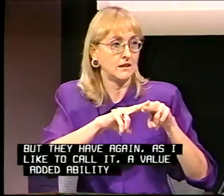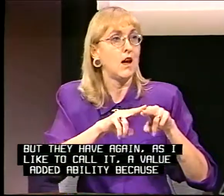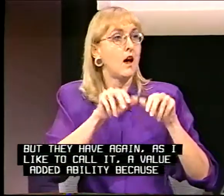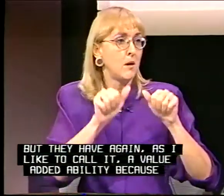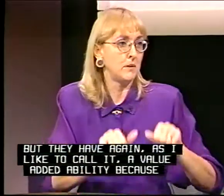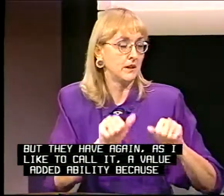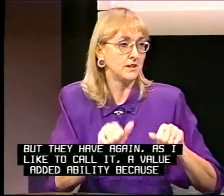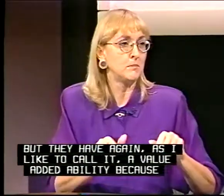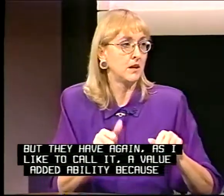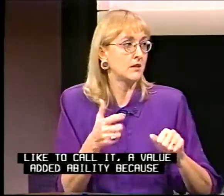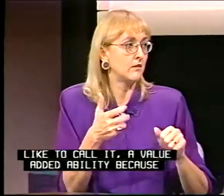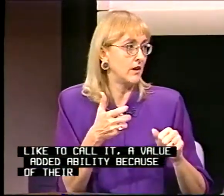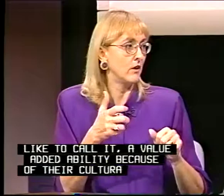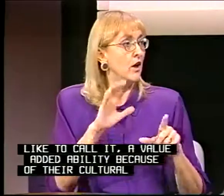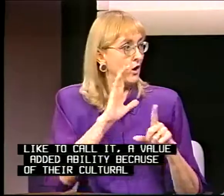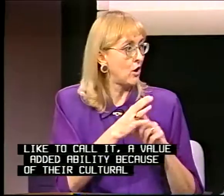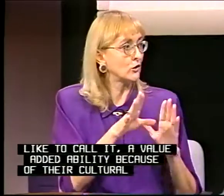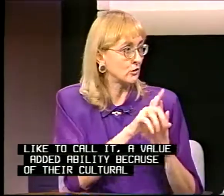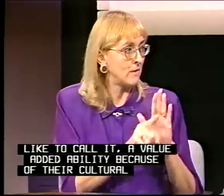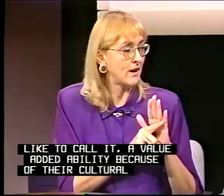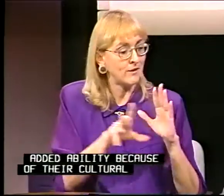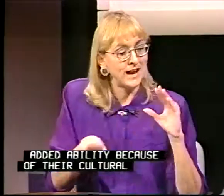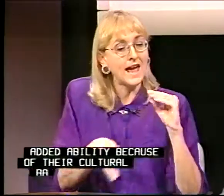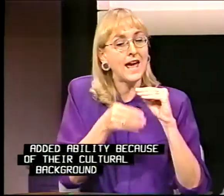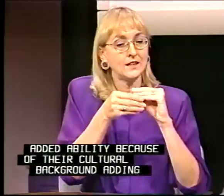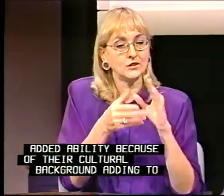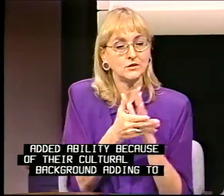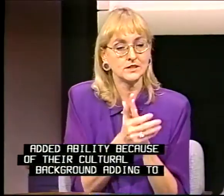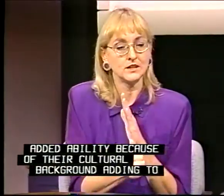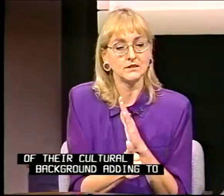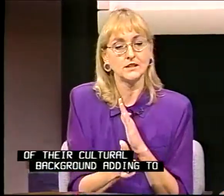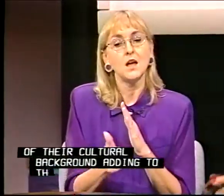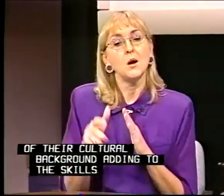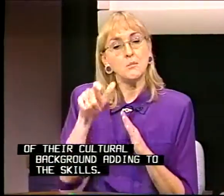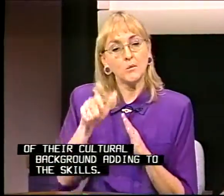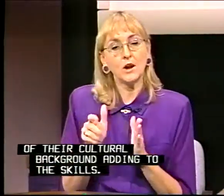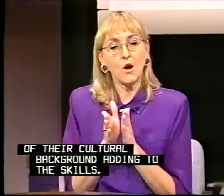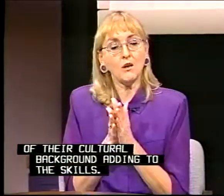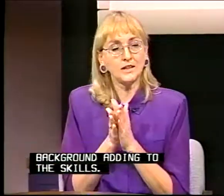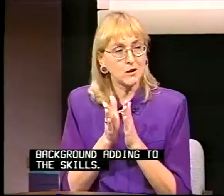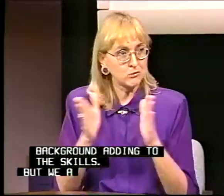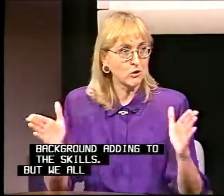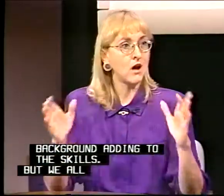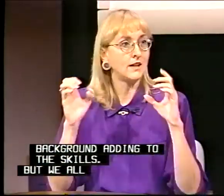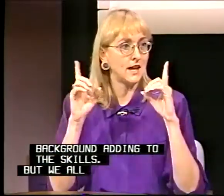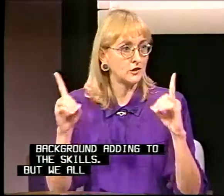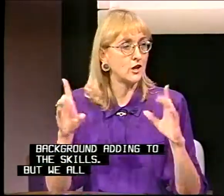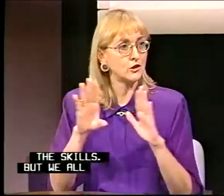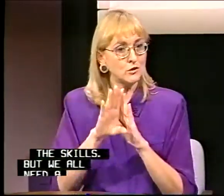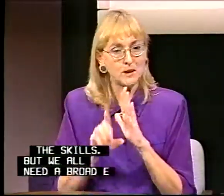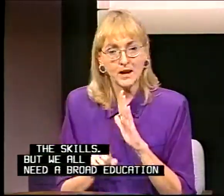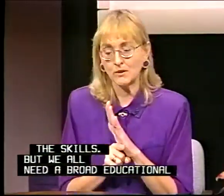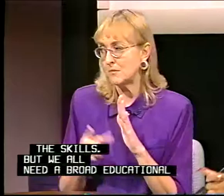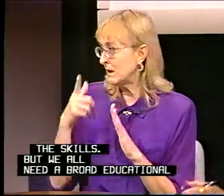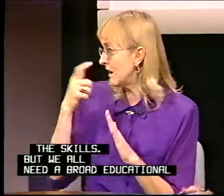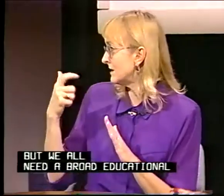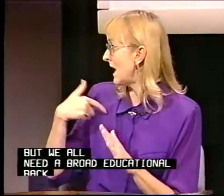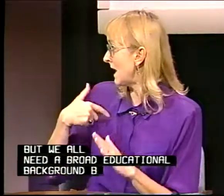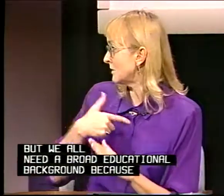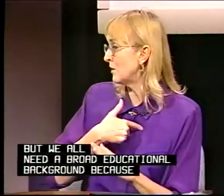ability because of their cultural background adding to the skills. But we all need a broad educational background because as we